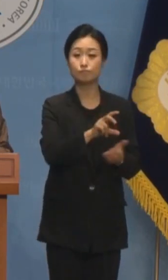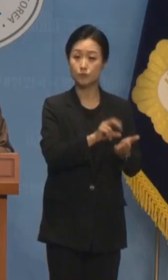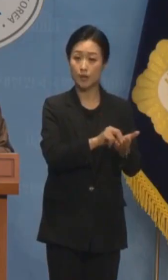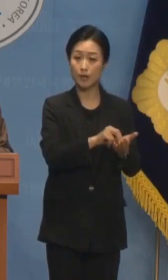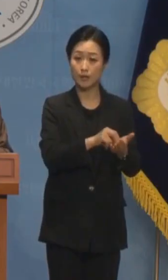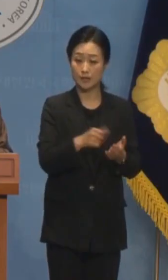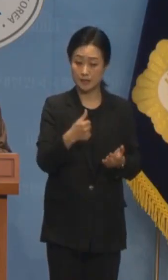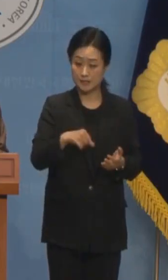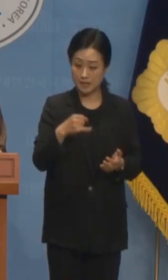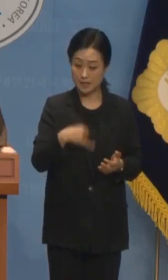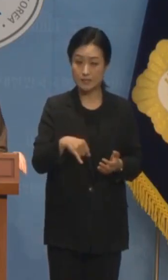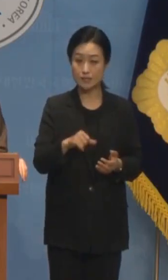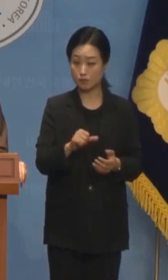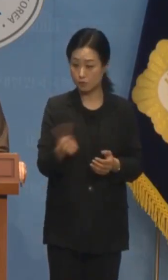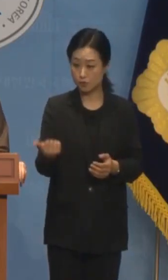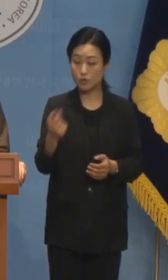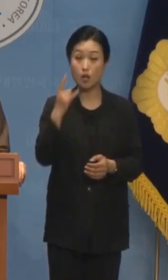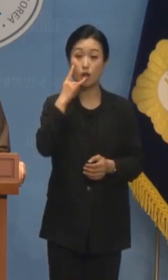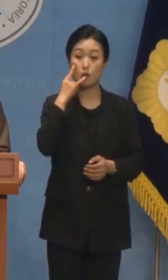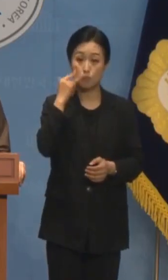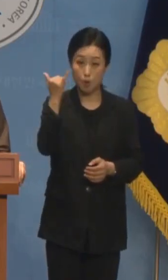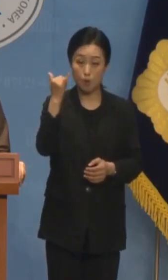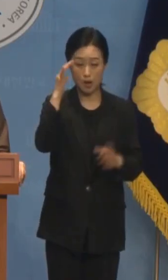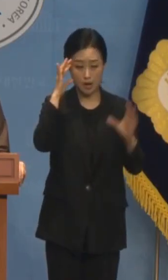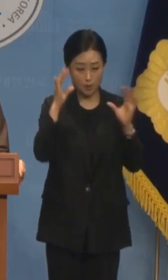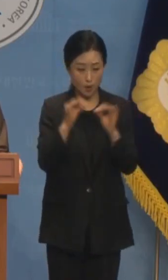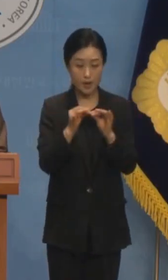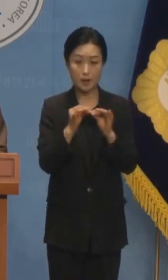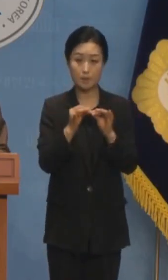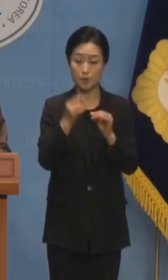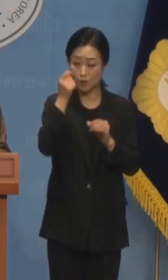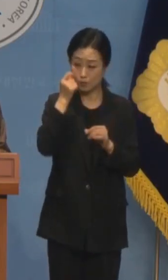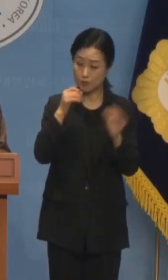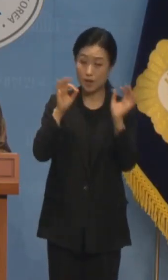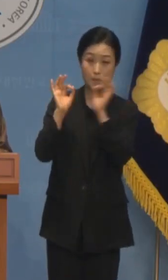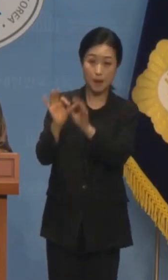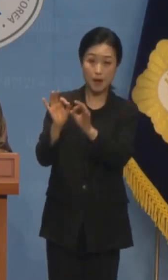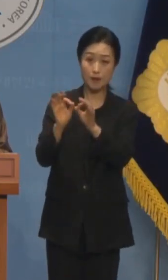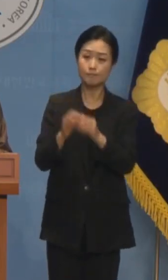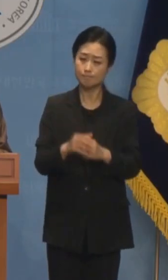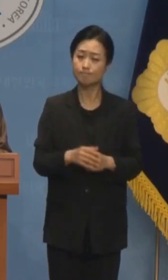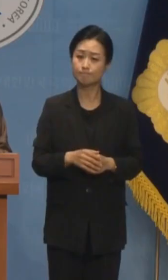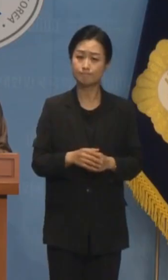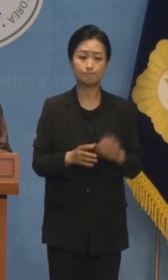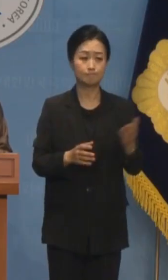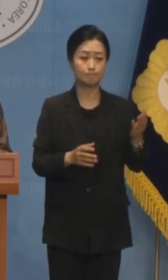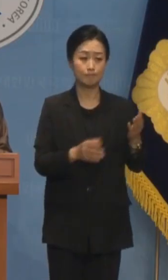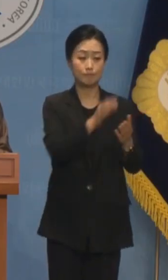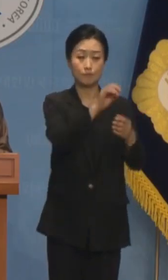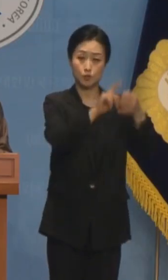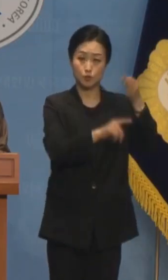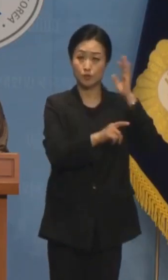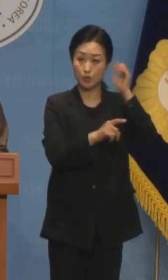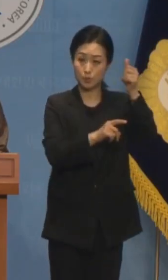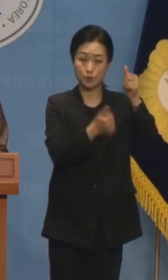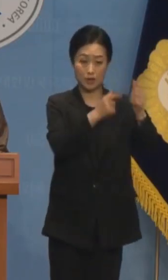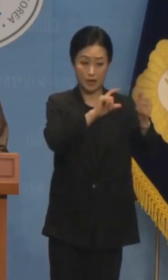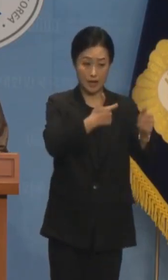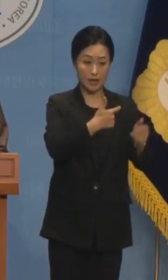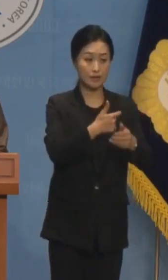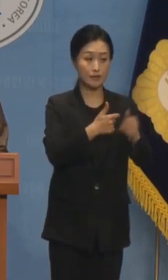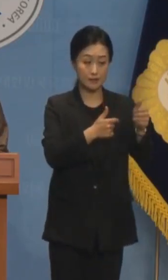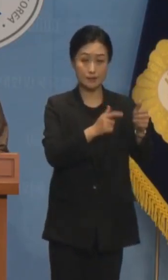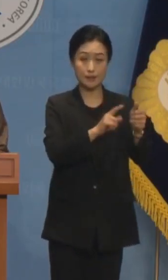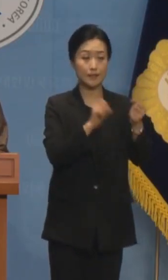자식을 잃은 부모에 대한 최소한의 공감과 연민이 있다면 윤 대통령과 한동훈 대표는 응답을 하십시오